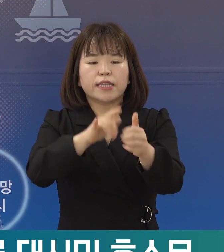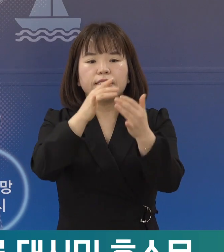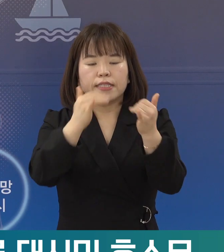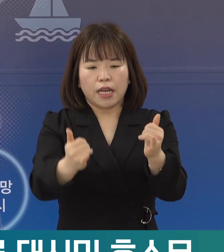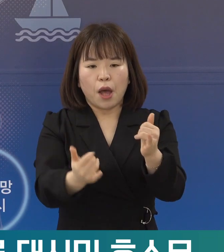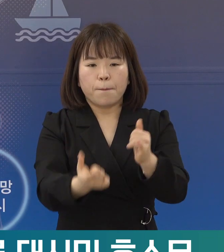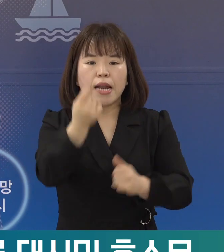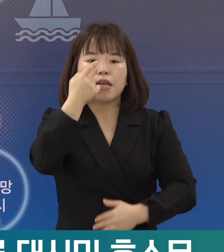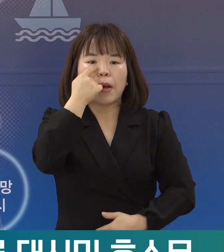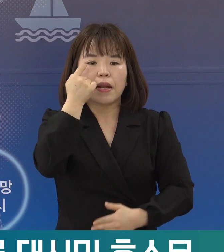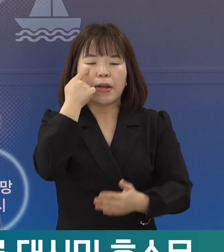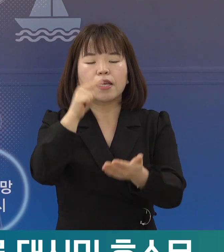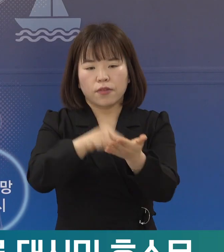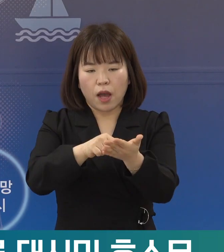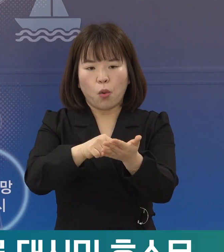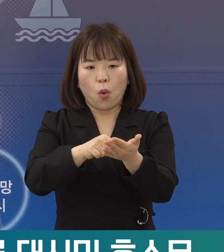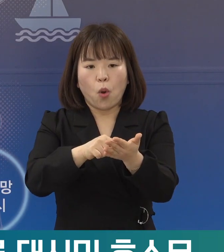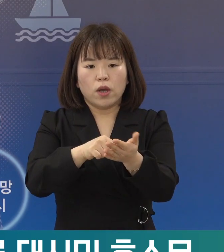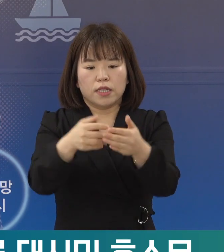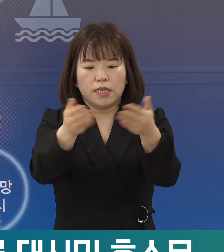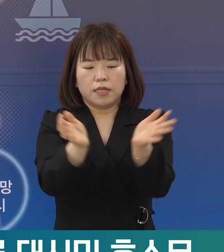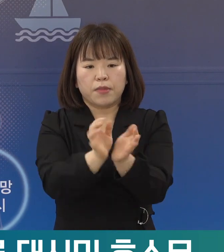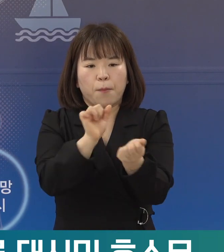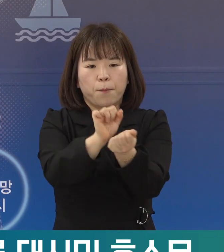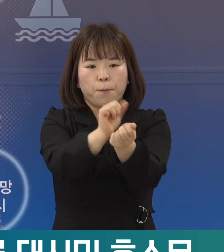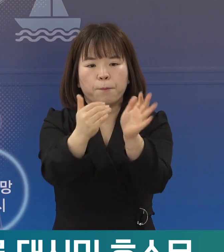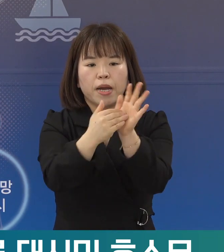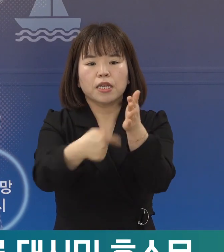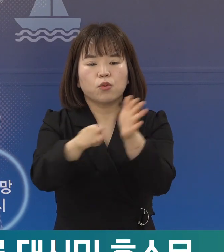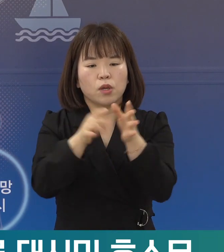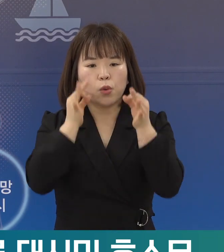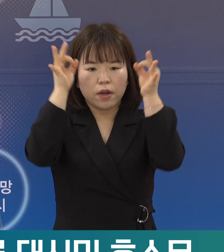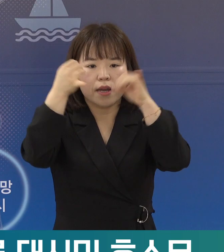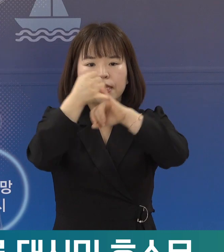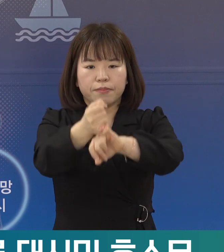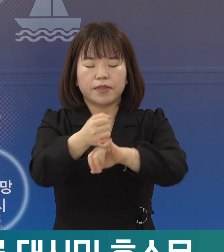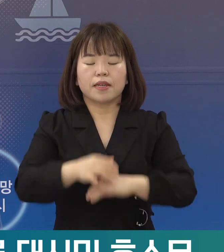집단 감염 차단을 위해 선제적 조치를 취하겠습니다.